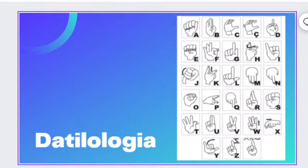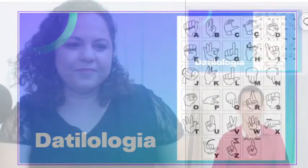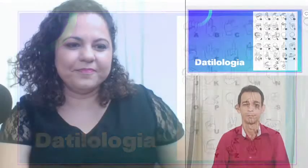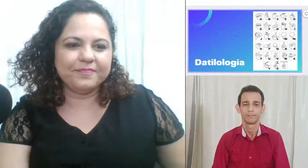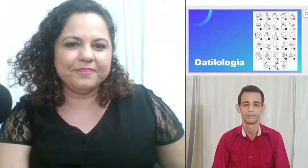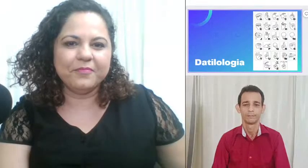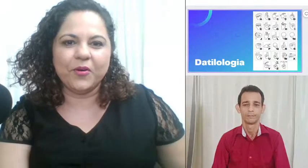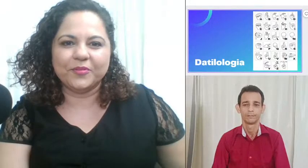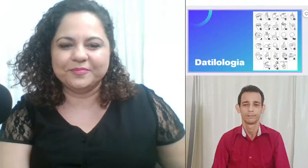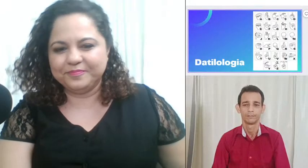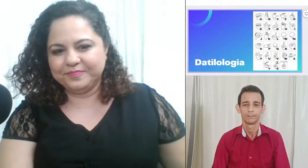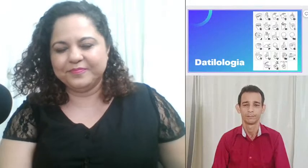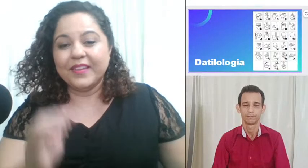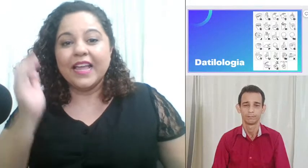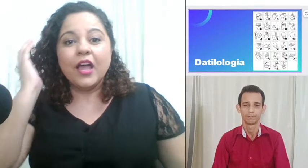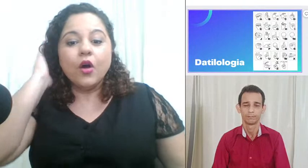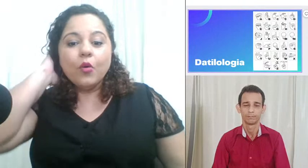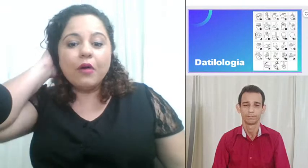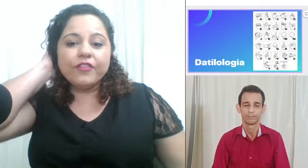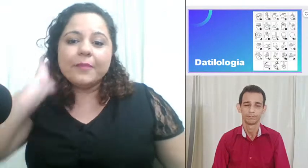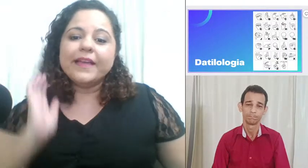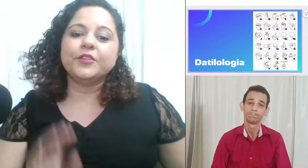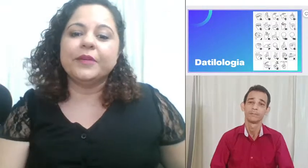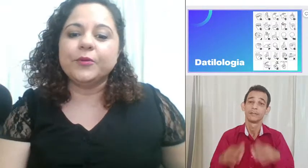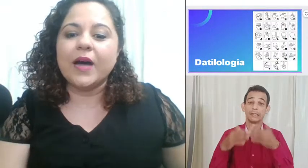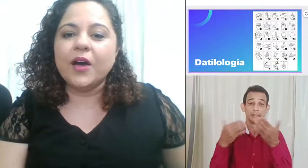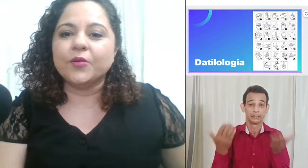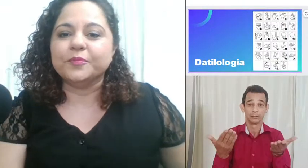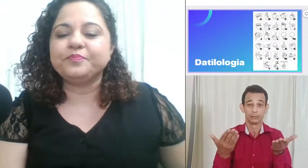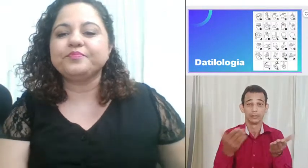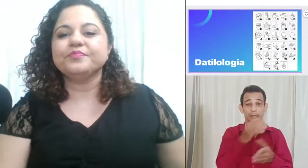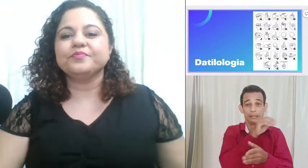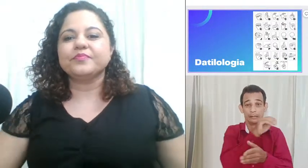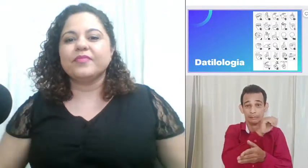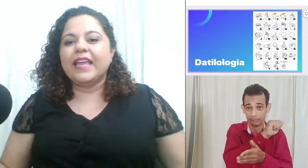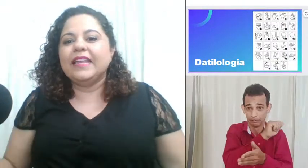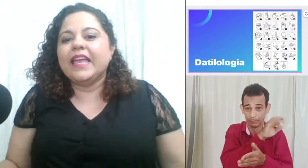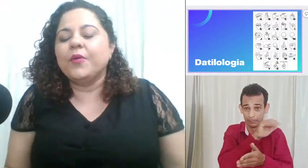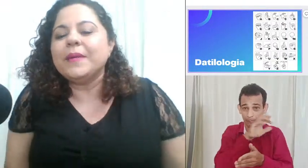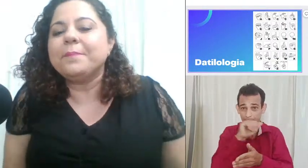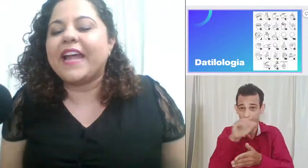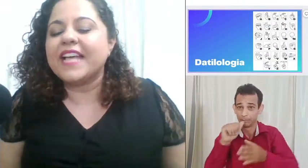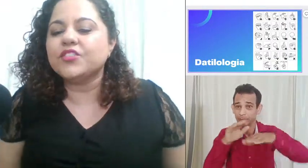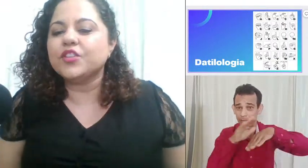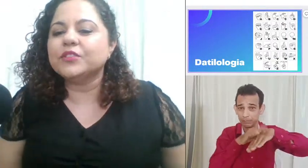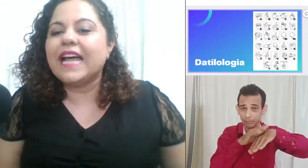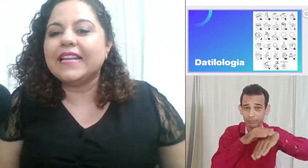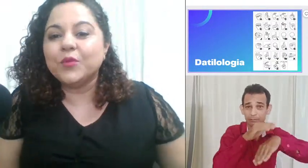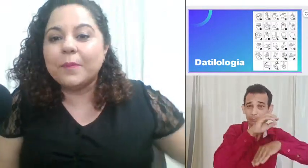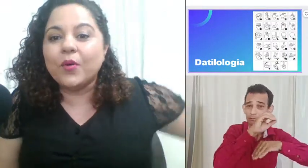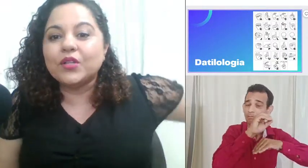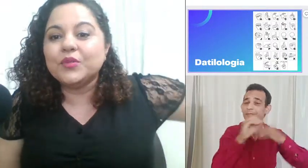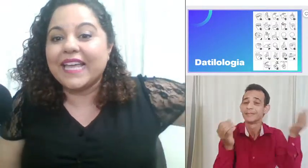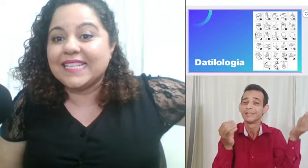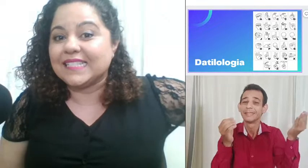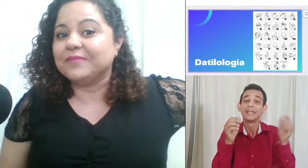Bom, o alfabeto manual, ele é um empréstimo da língua portuguesa.